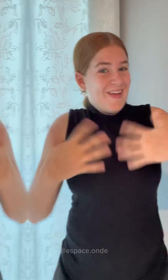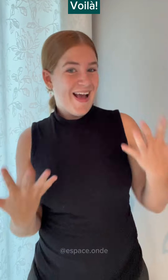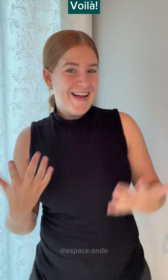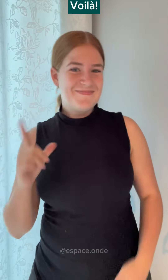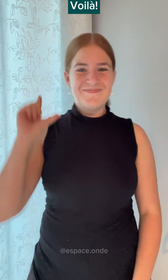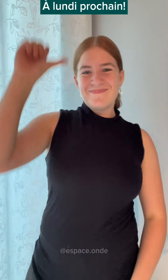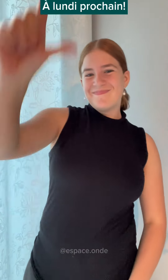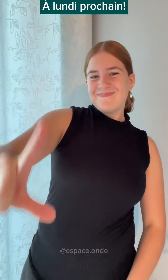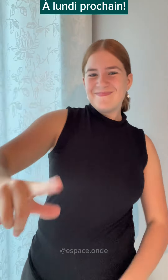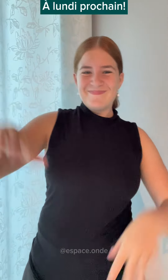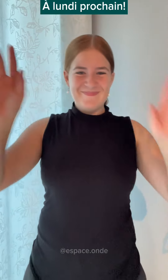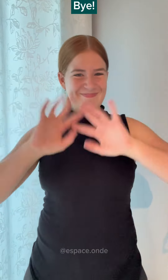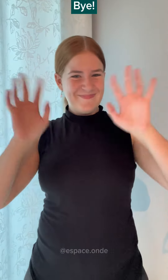Voilà, à lundi prochain! Bye! Bye!